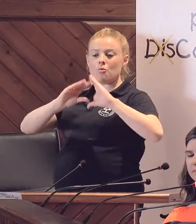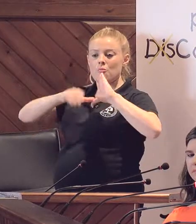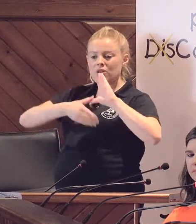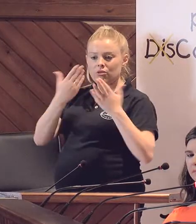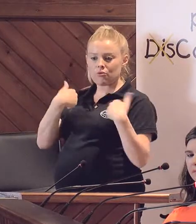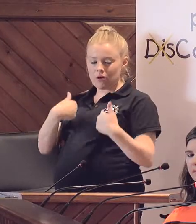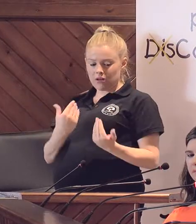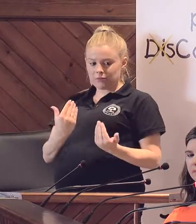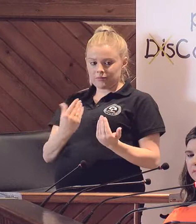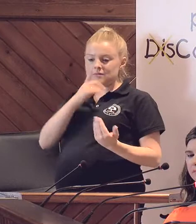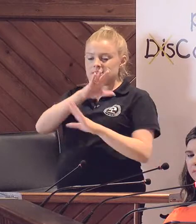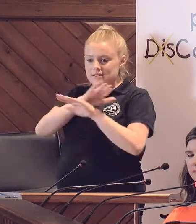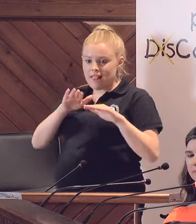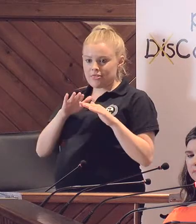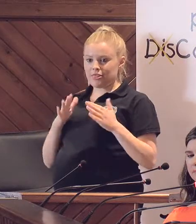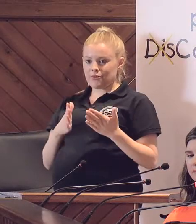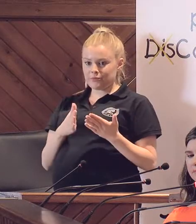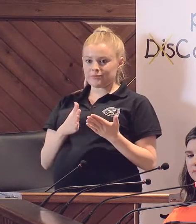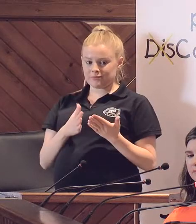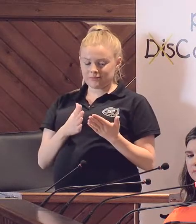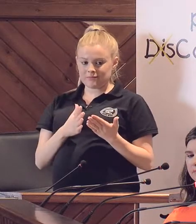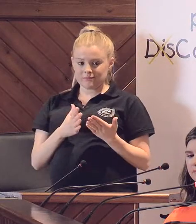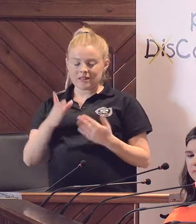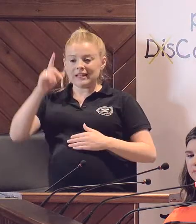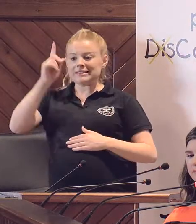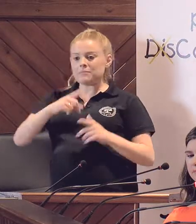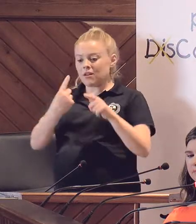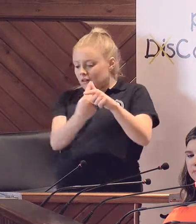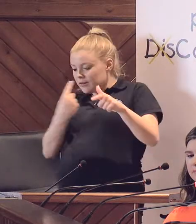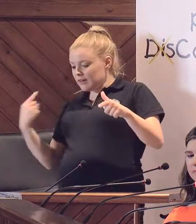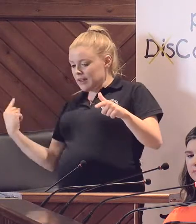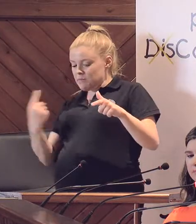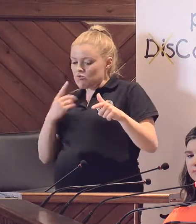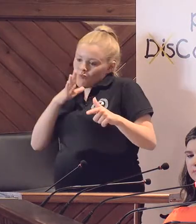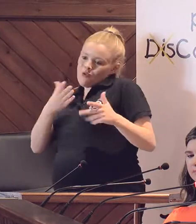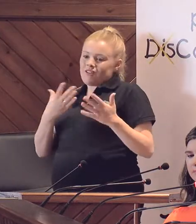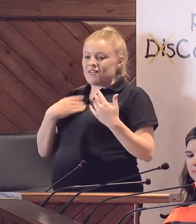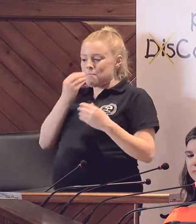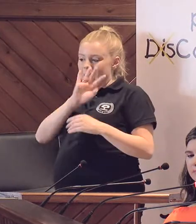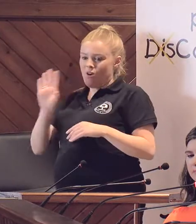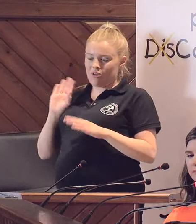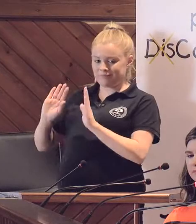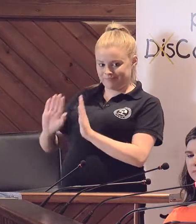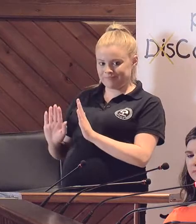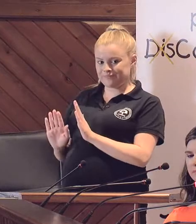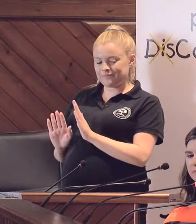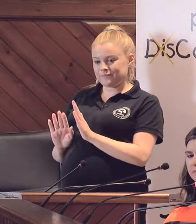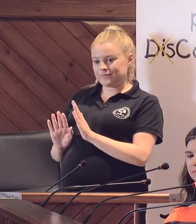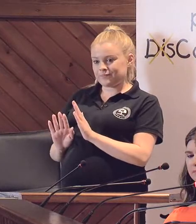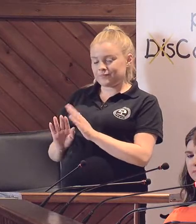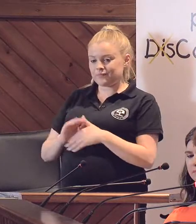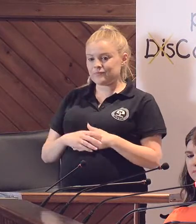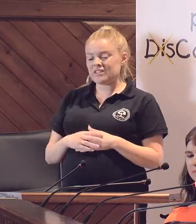del silencio cautivo, en la indiferencia y en el aislamiento convenido. No podemos crear o